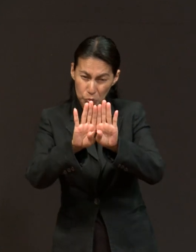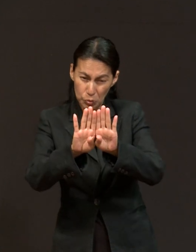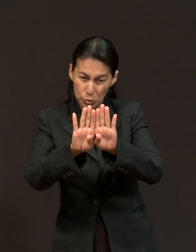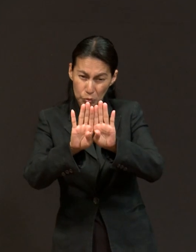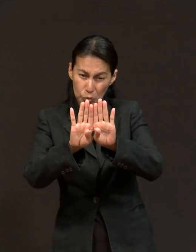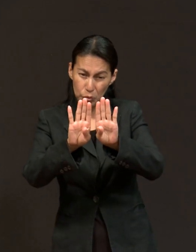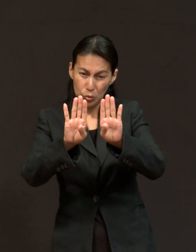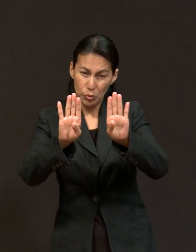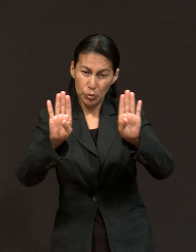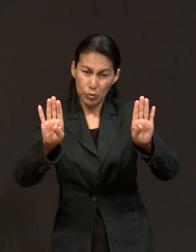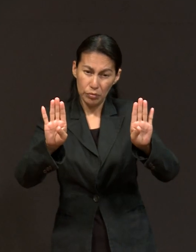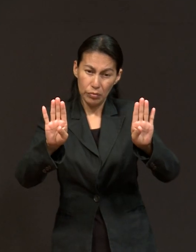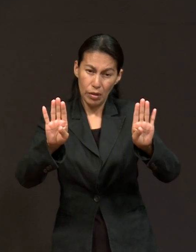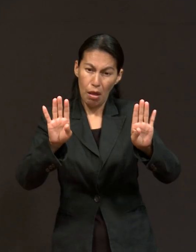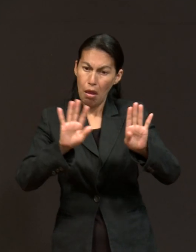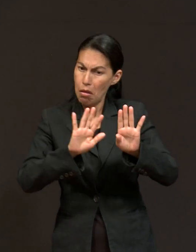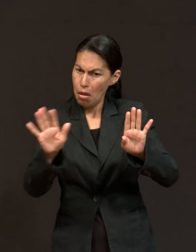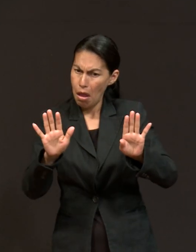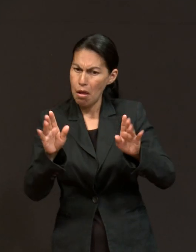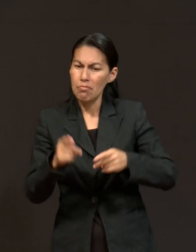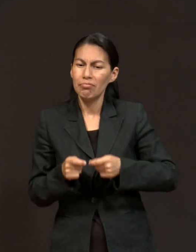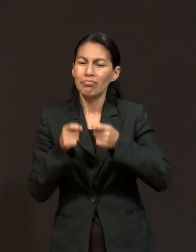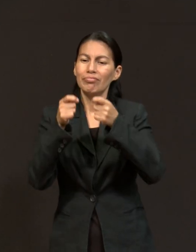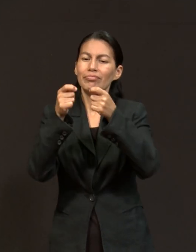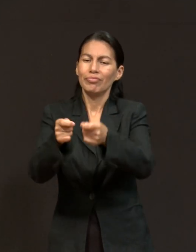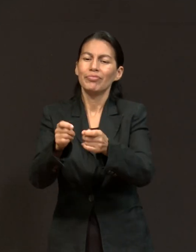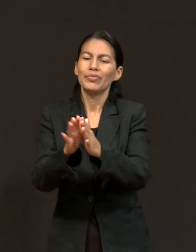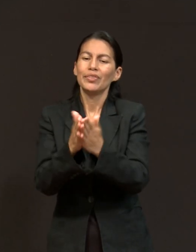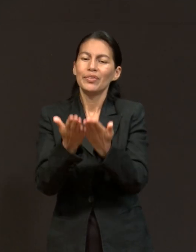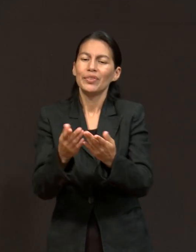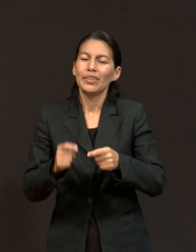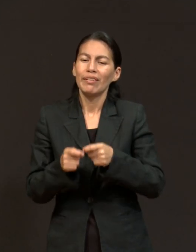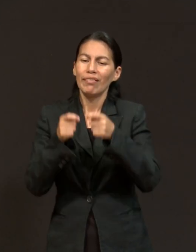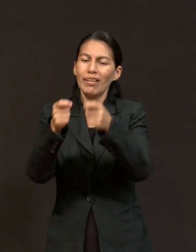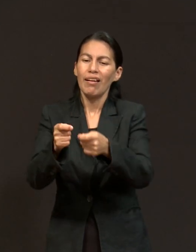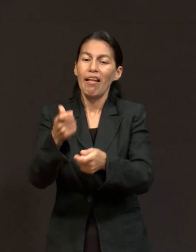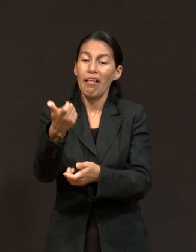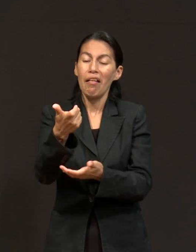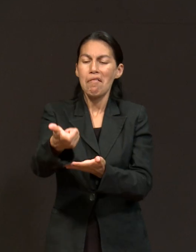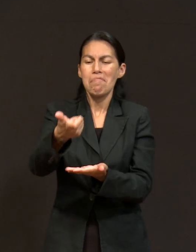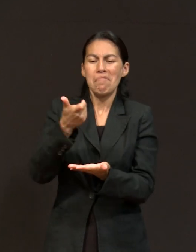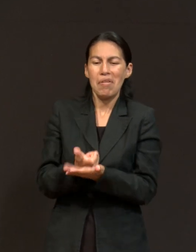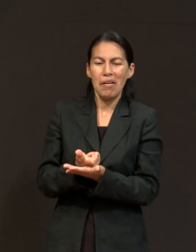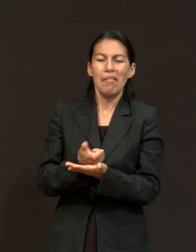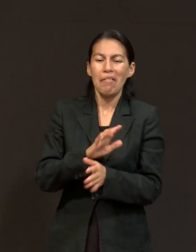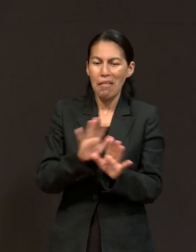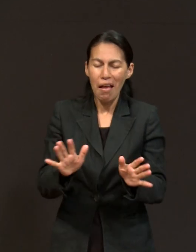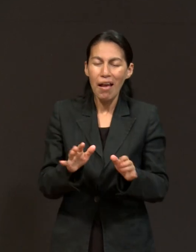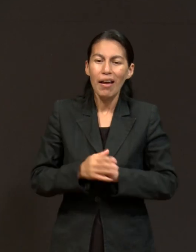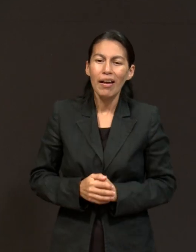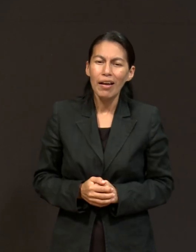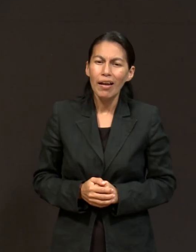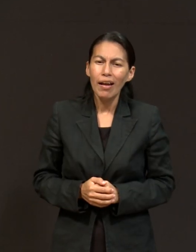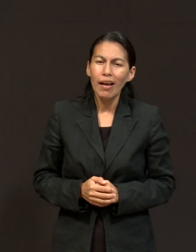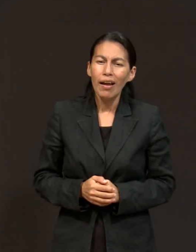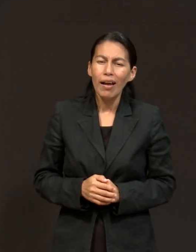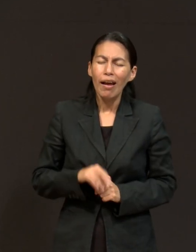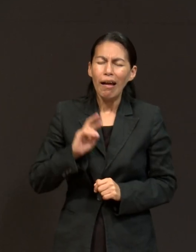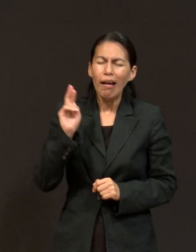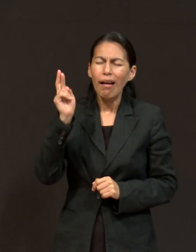Increíble. Y estaba para el pago de contado. Y entonces vino a mi mente esa idea del video, y dice, ¿cómo